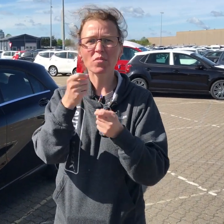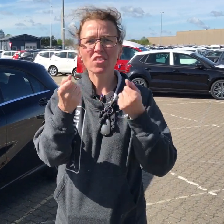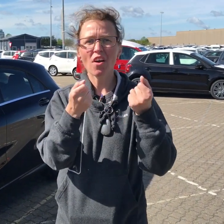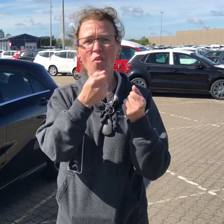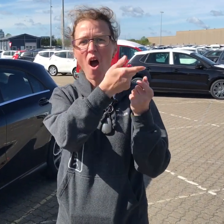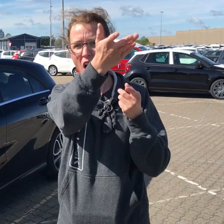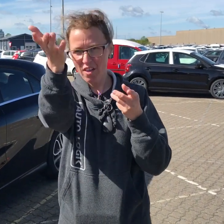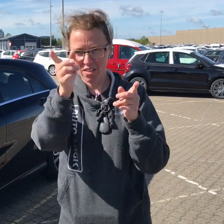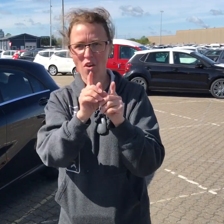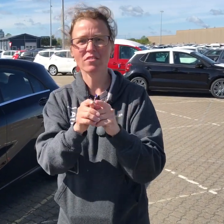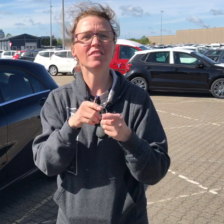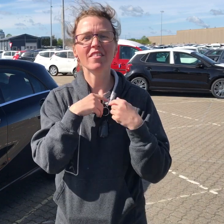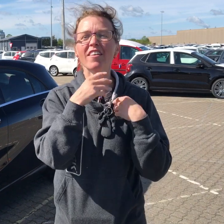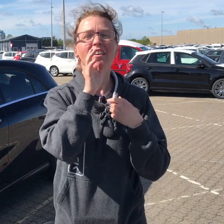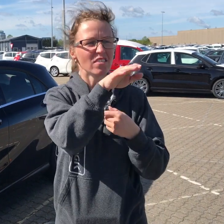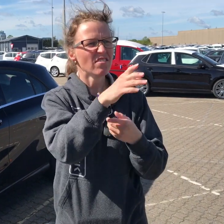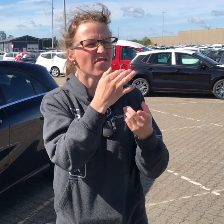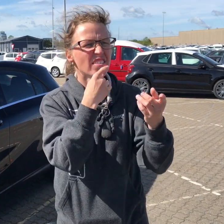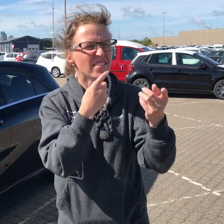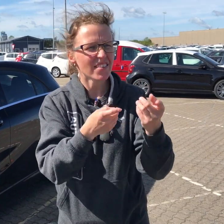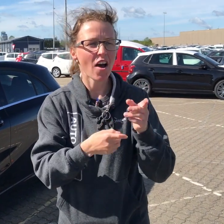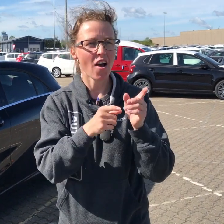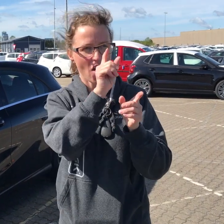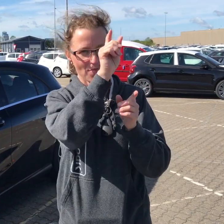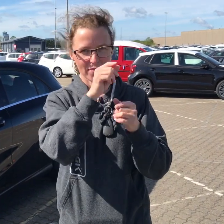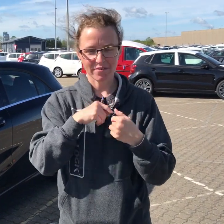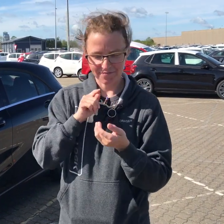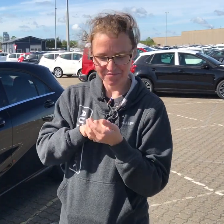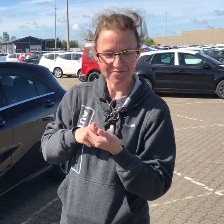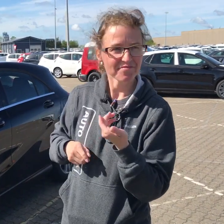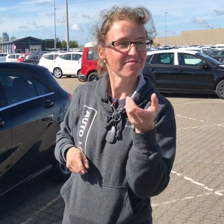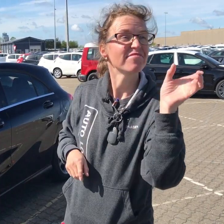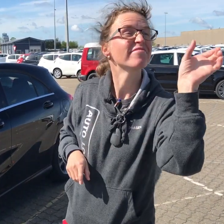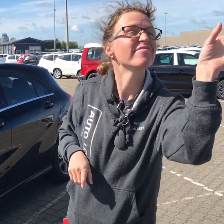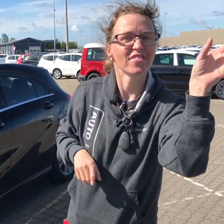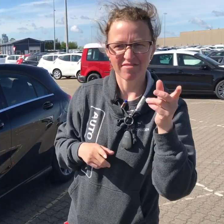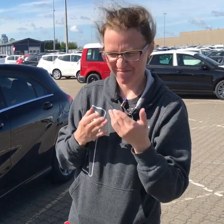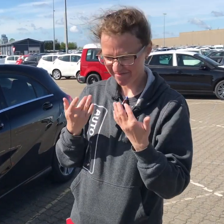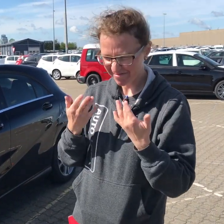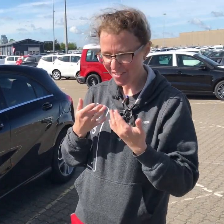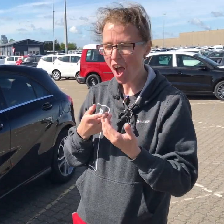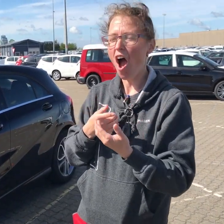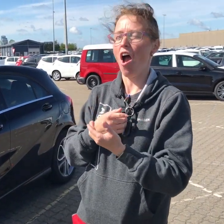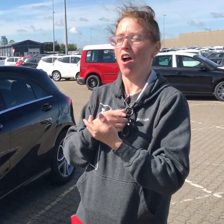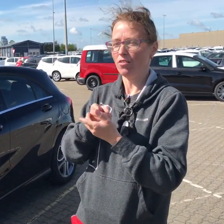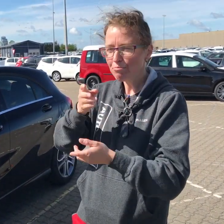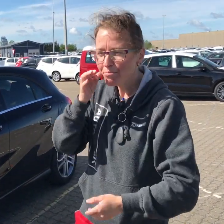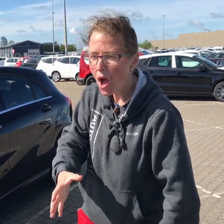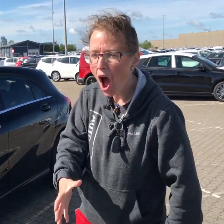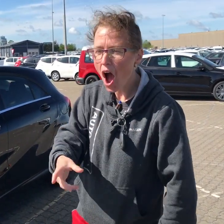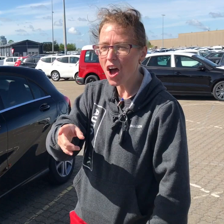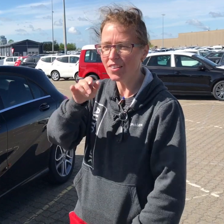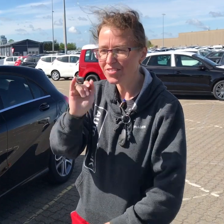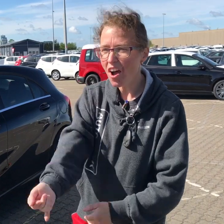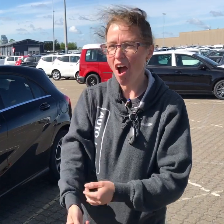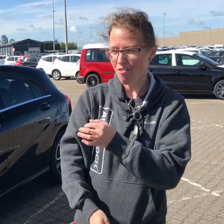Så kan chaufførerne tale ind i telefonen, hvis jeg er i tvivl om, hvad de siger. Så skriver jeg tilbage, og de er virkelig